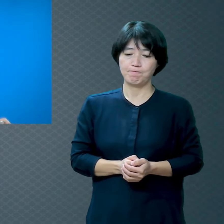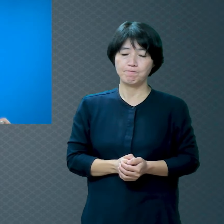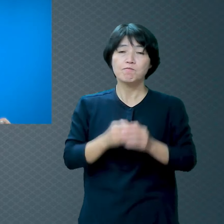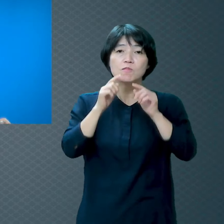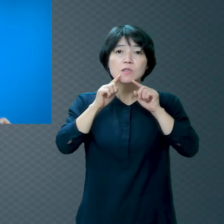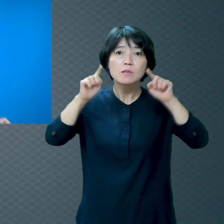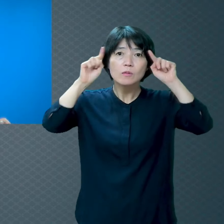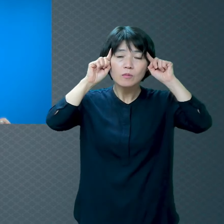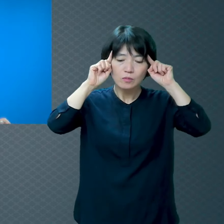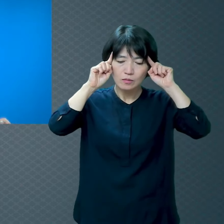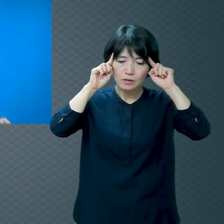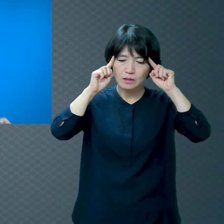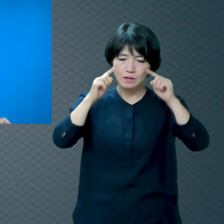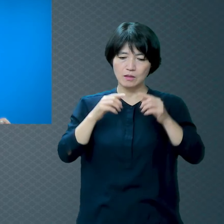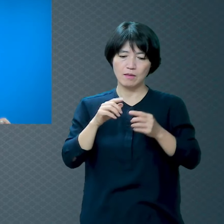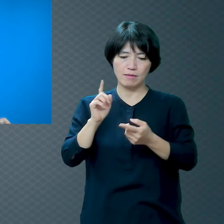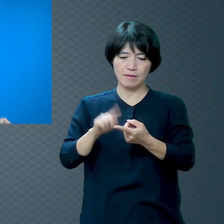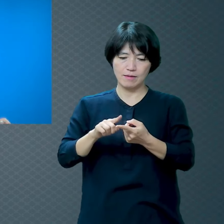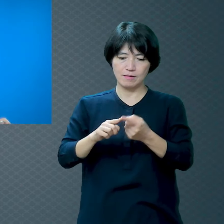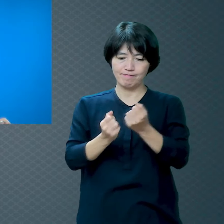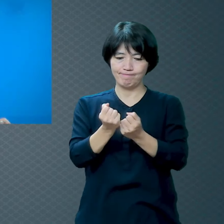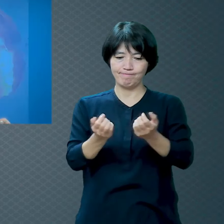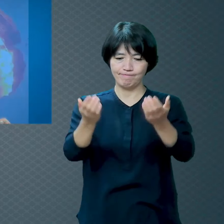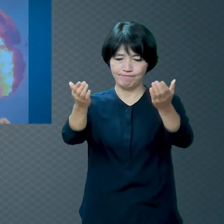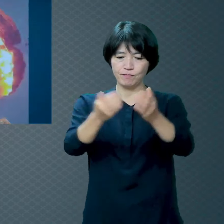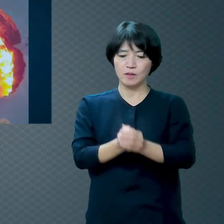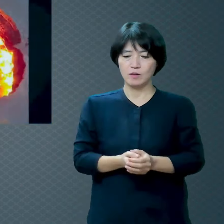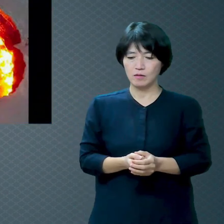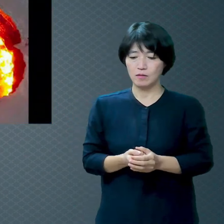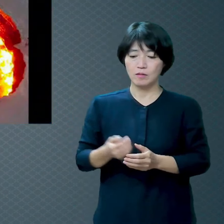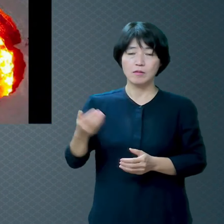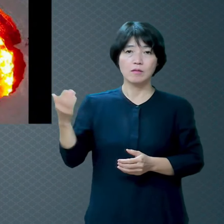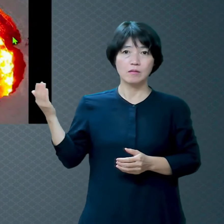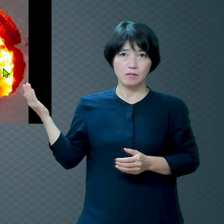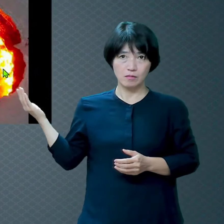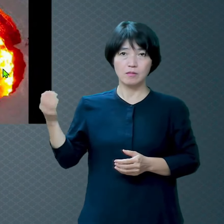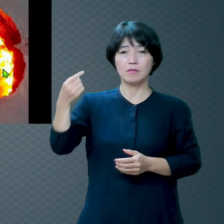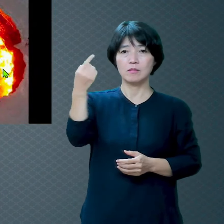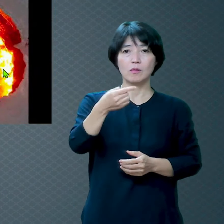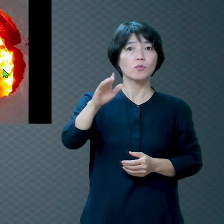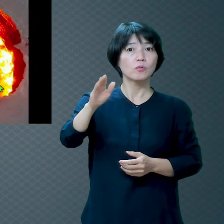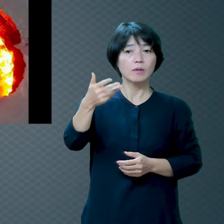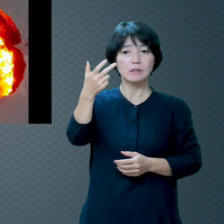이게 1971년도에